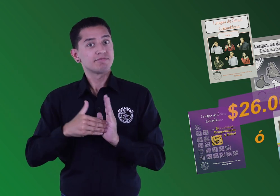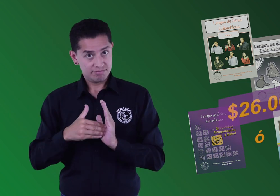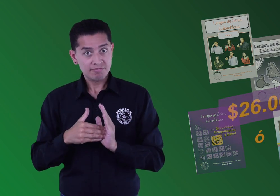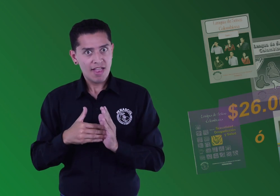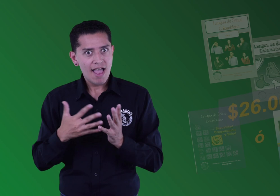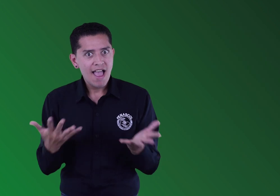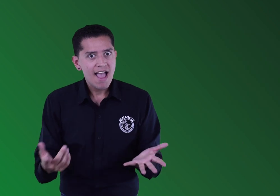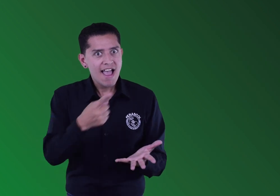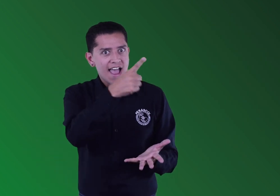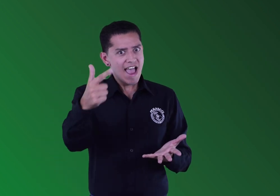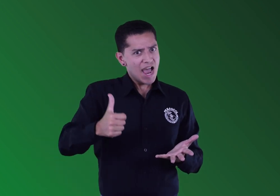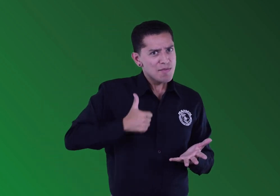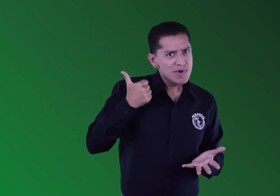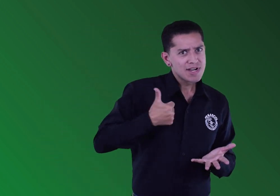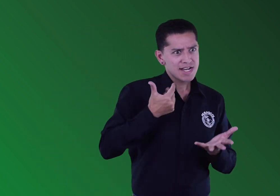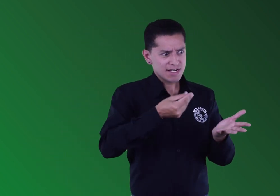¡Vamos! ¡No se pierdan esta oportunidad!